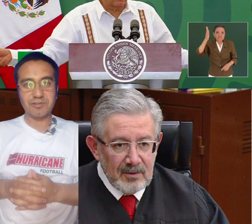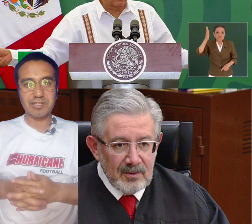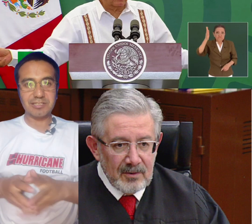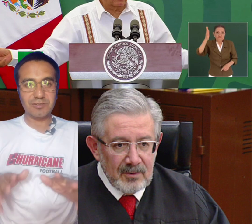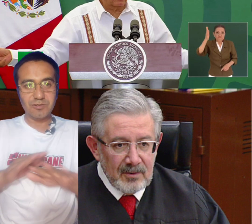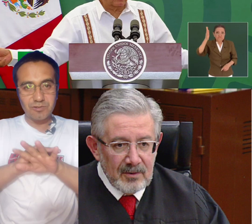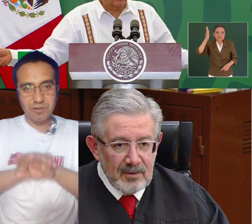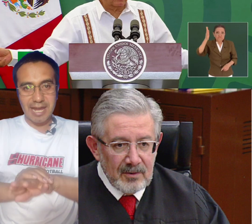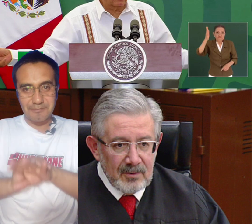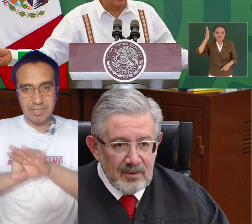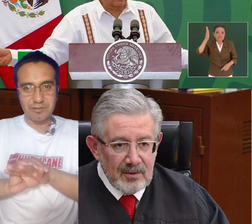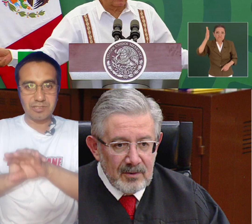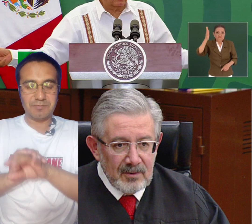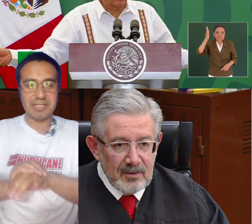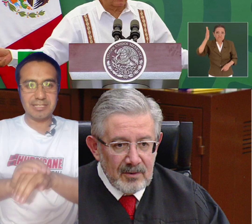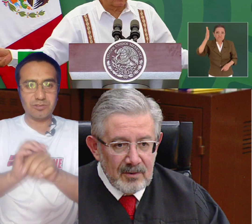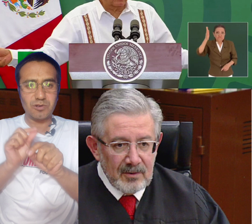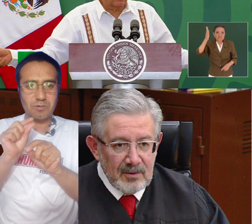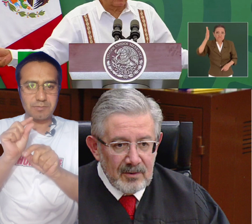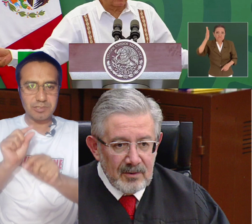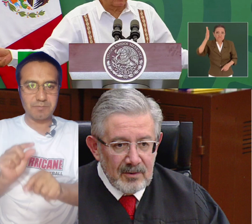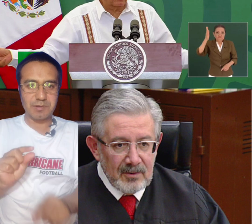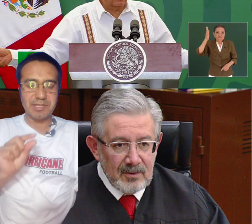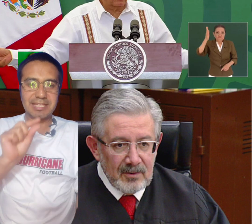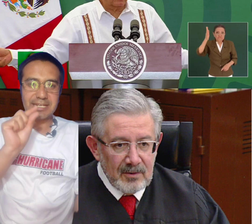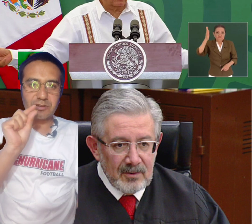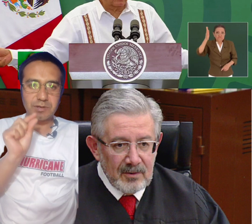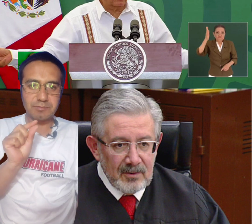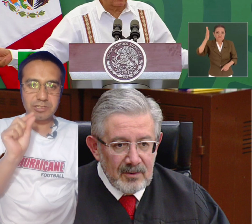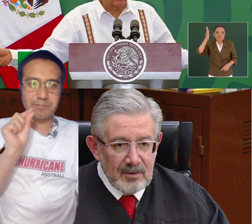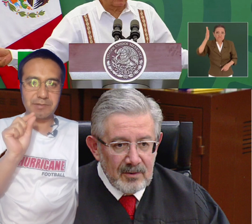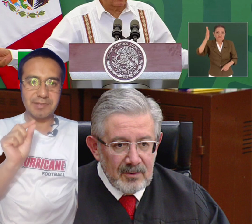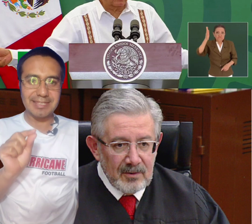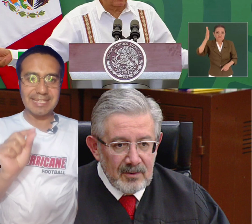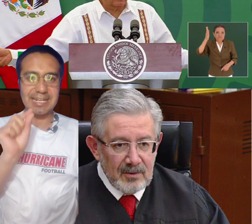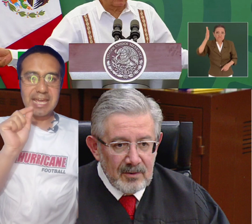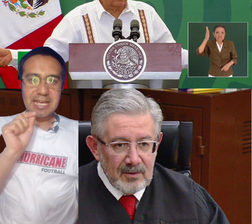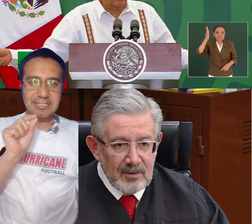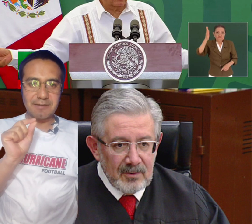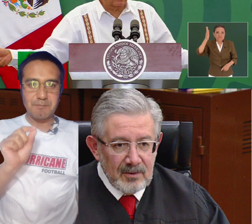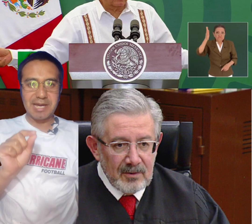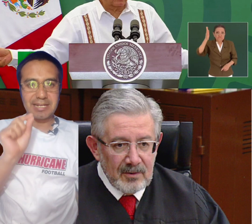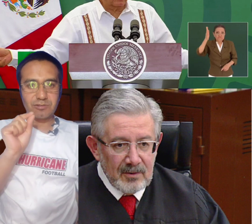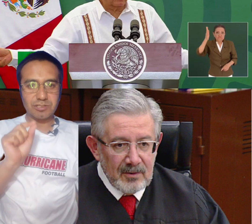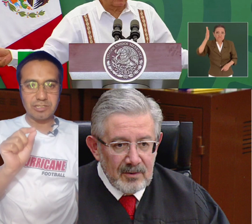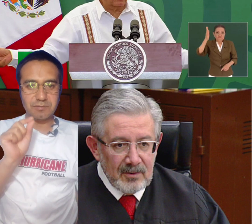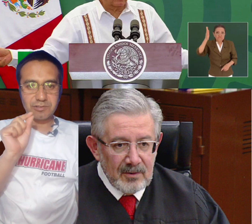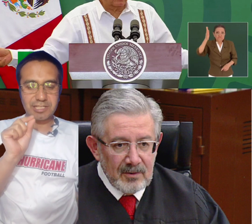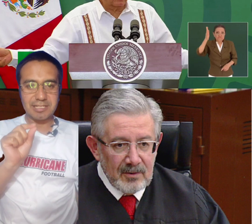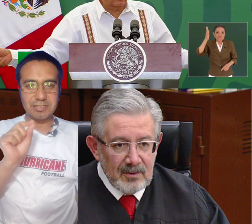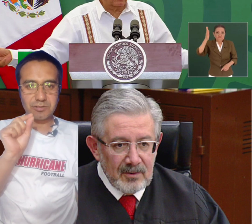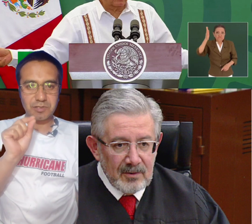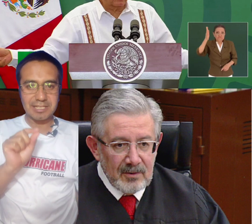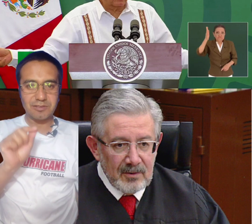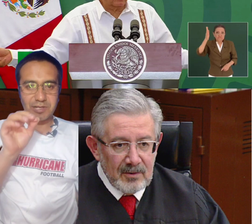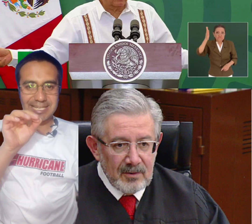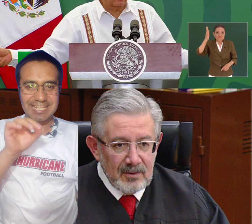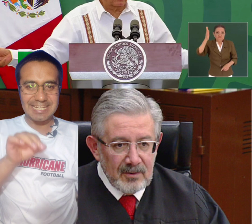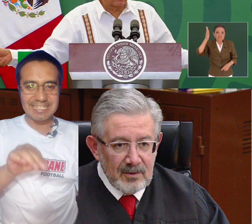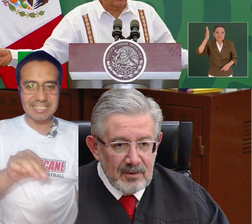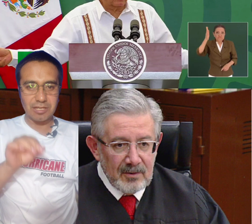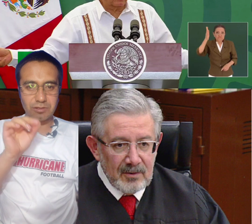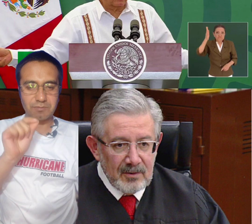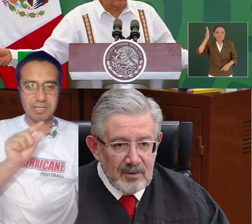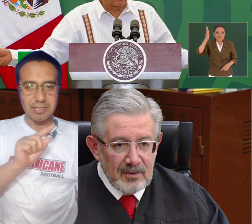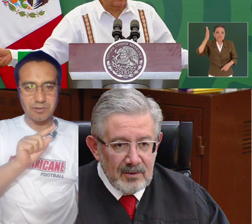no señores, no amigos, amigas, no lo vamos a permitir y no vamos a permitir si amparan los libros de texto gratuito